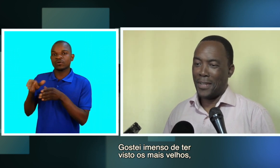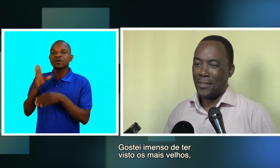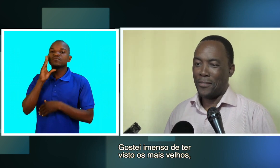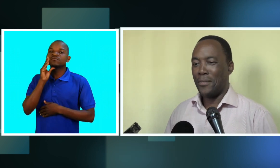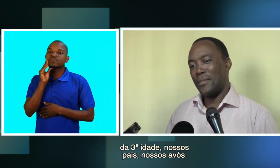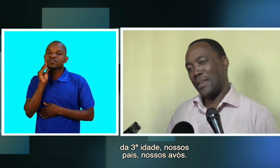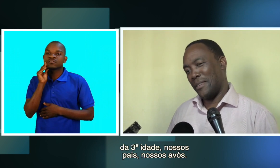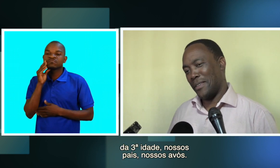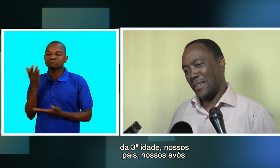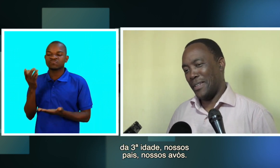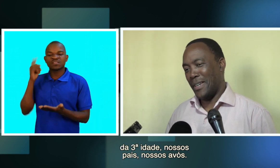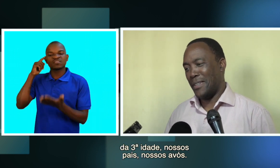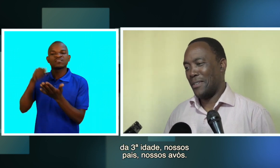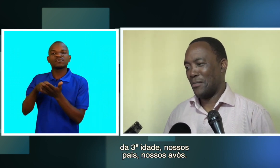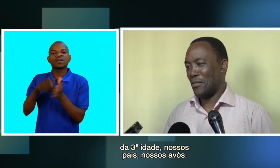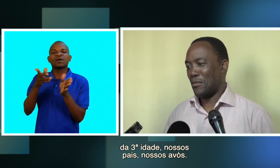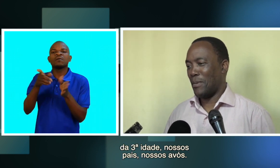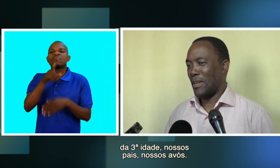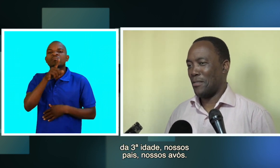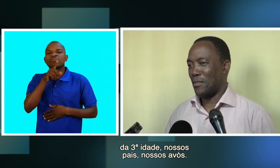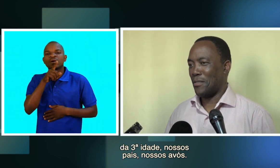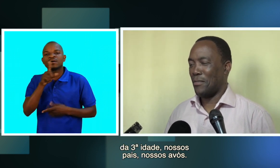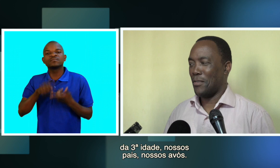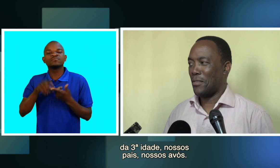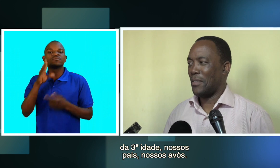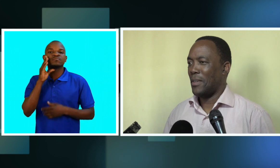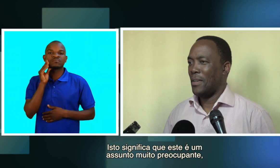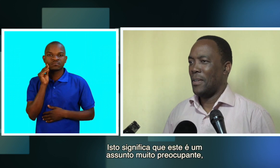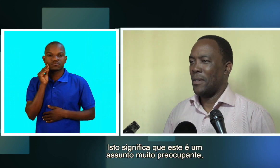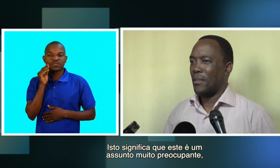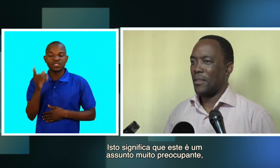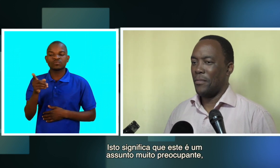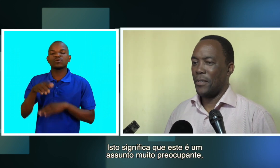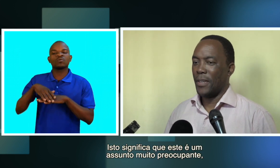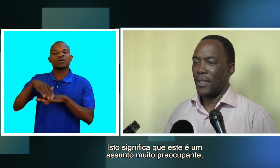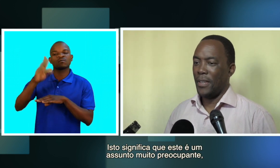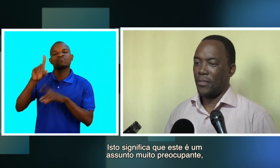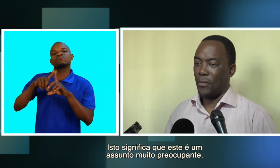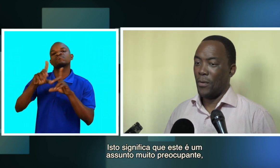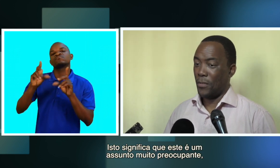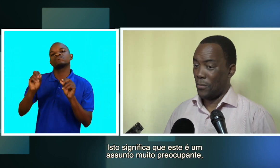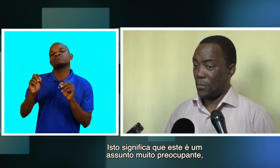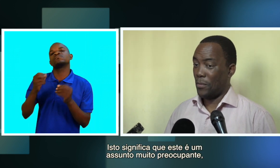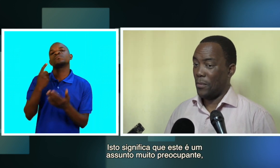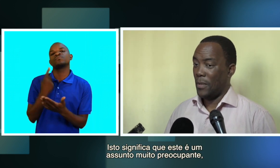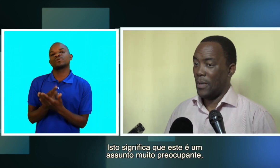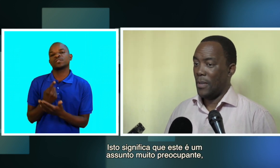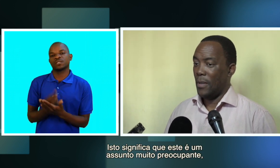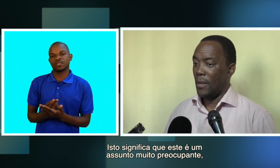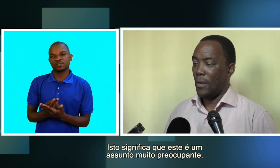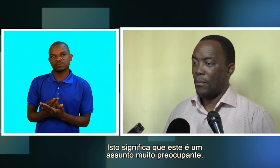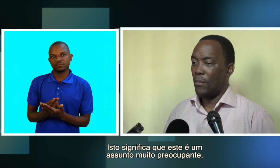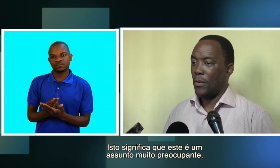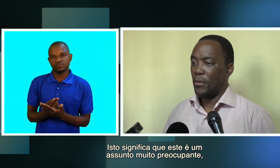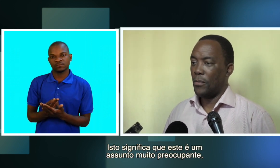velhos da terceira idade, os nossos pais, os nossos avós. O significa que este é um assunto muito